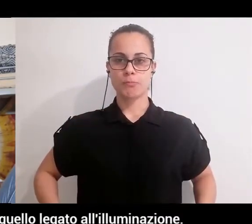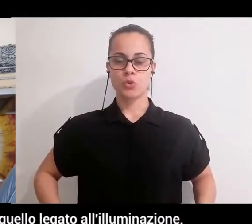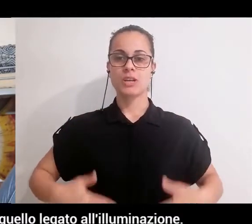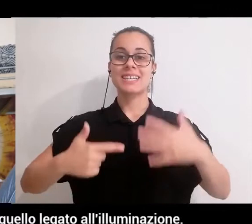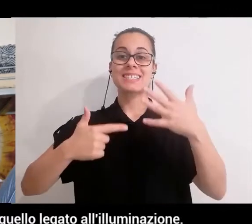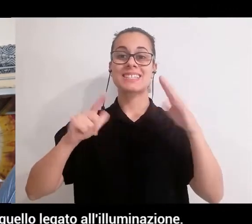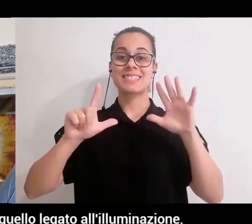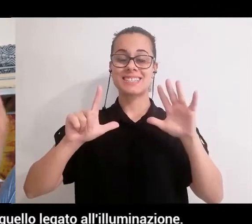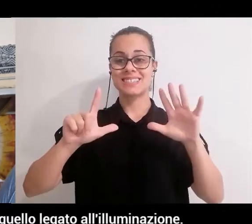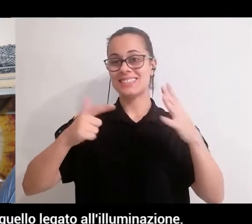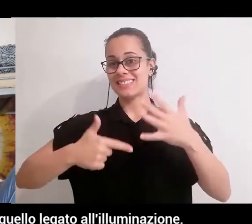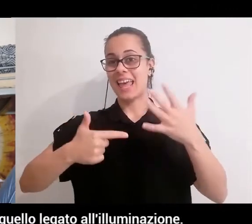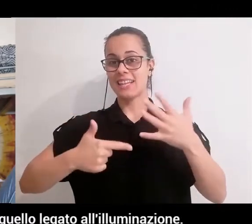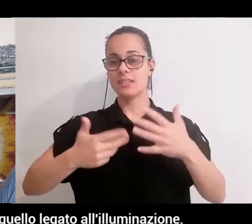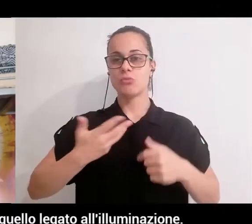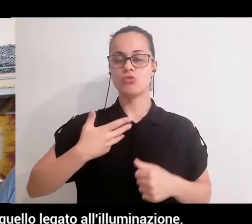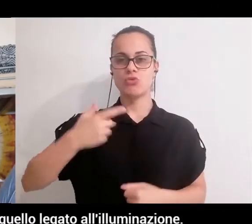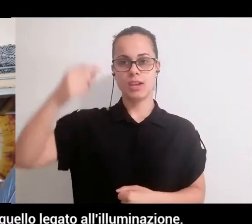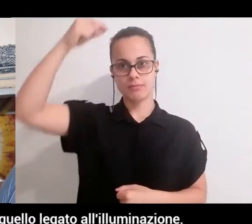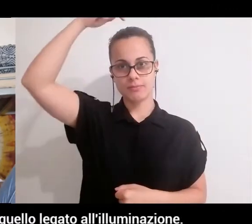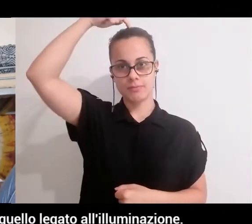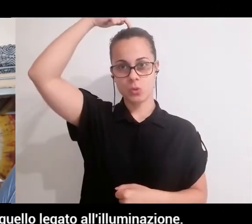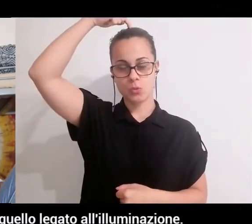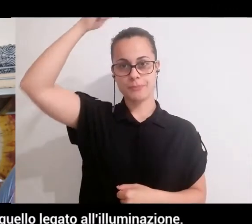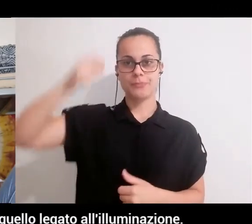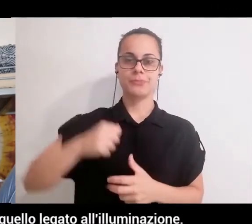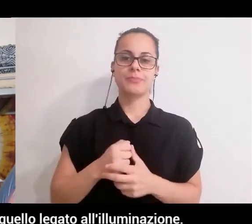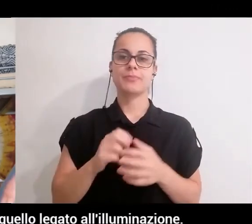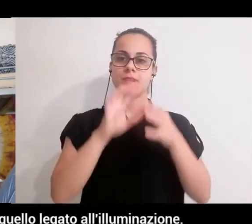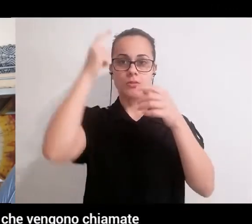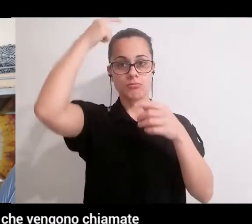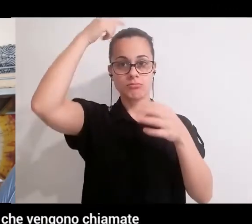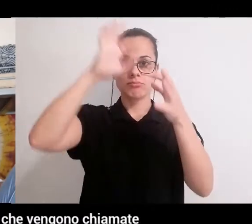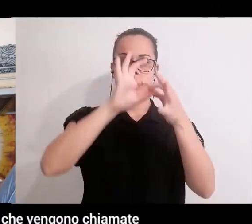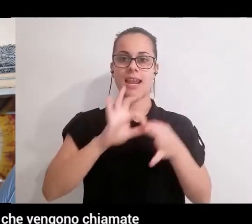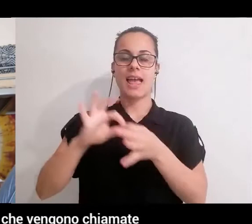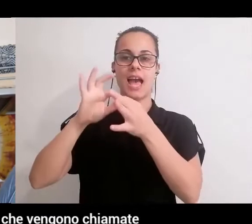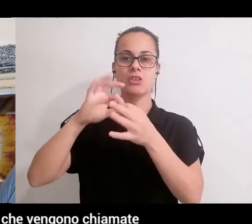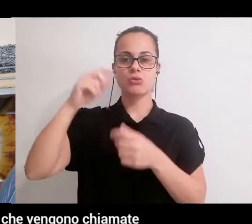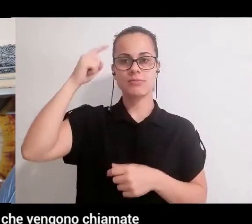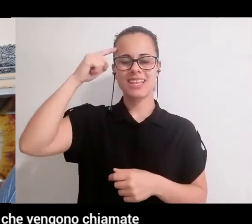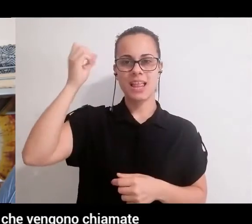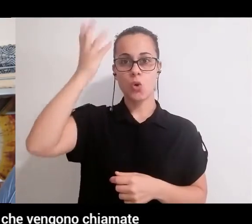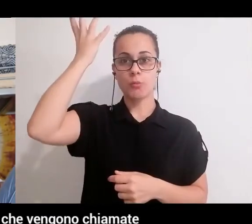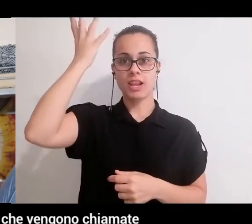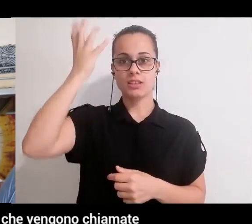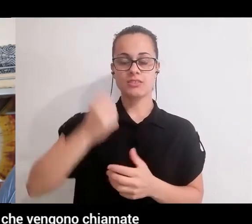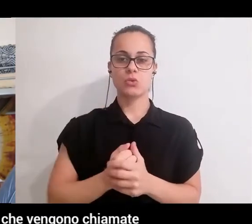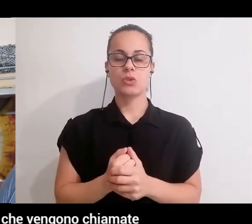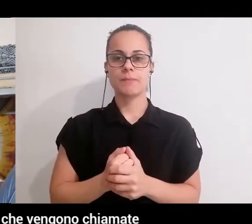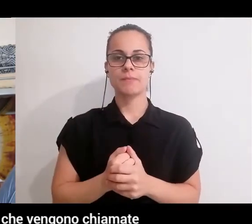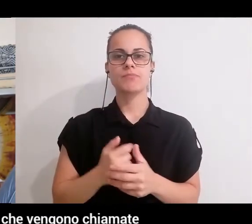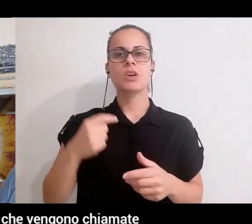un settimo che è posto alla sommità del capo, che è quello legato all'illuminazione. Noi abbiamo queste